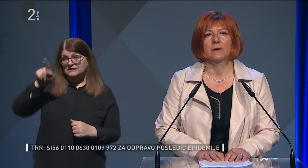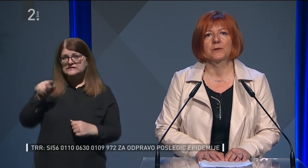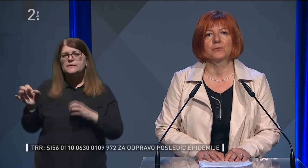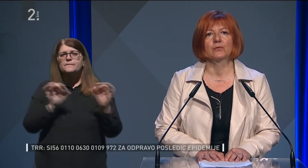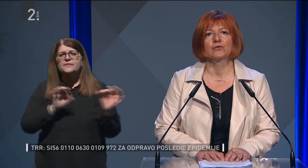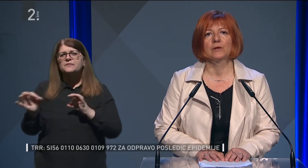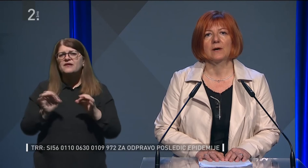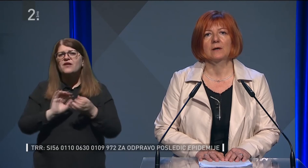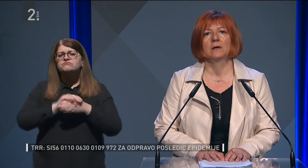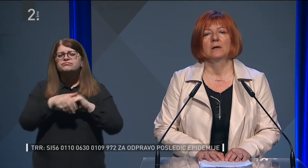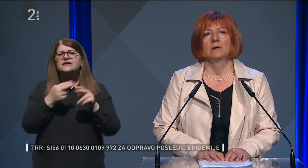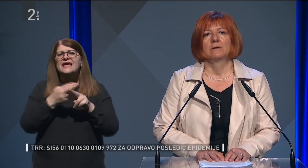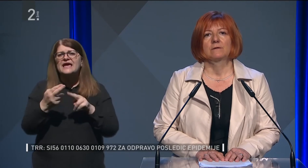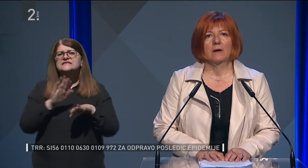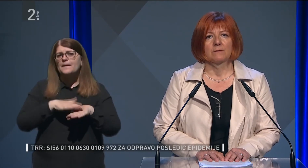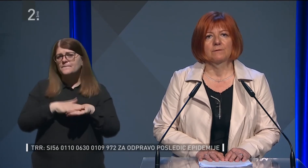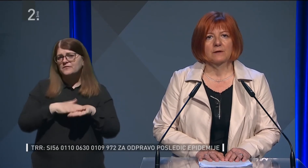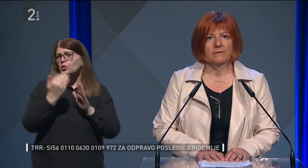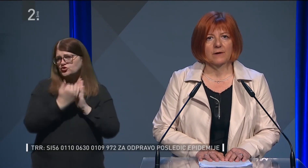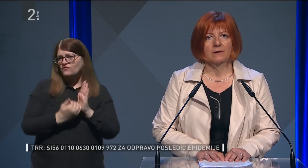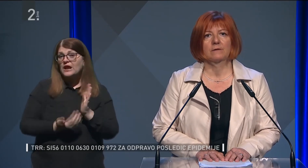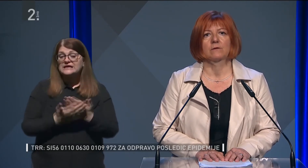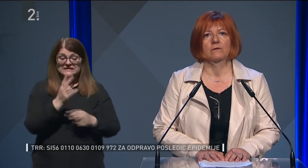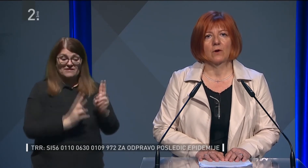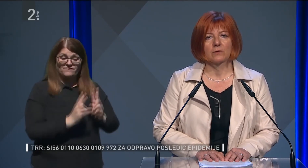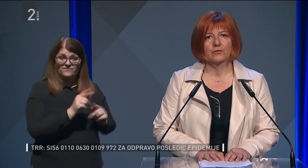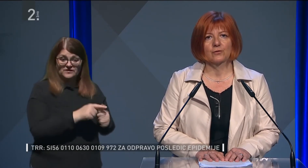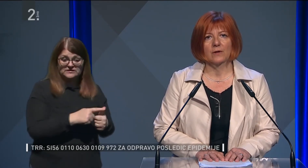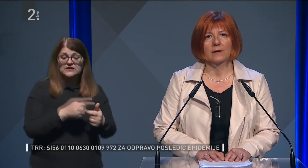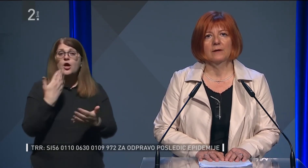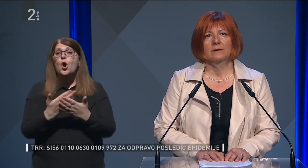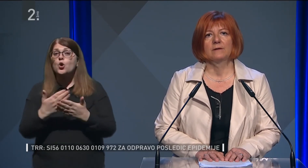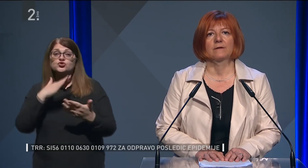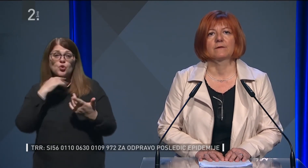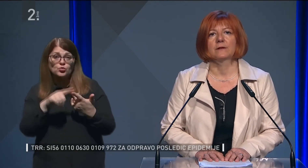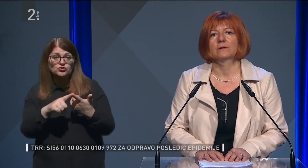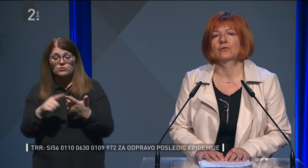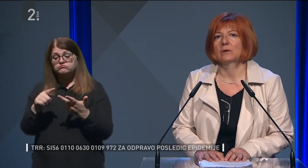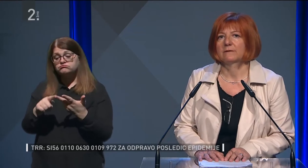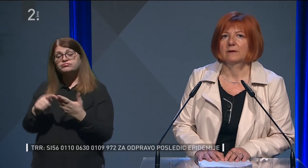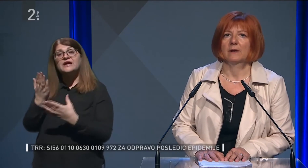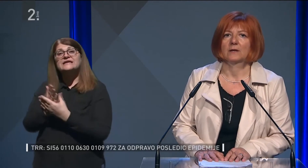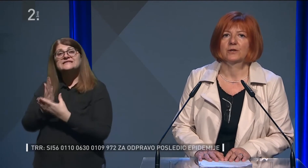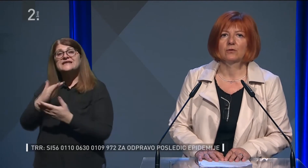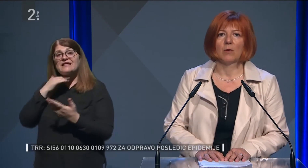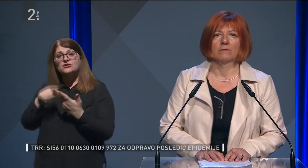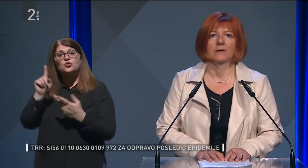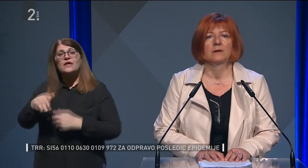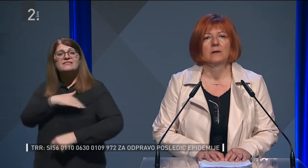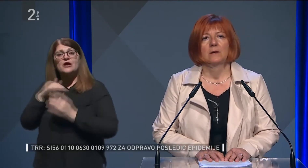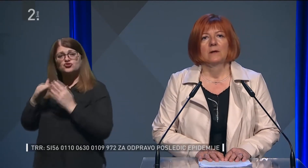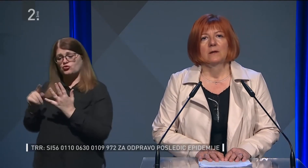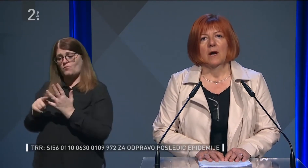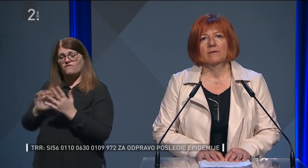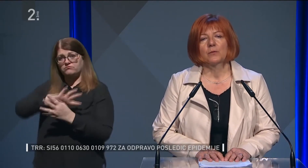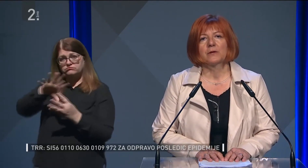higijenska priporočila za vrce, za osnovne šole in za srednje šole ter dejaške domove.